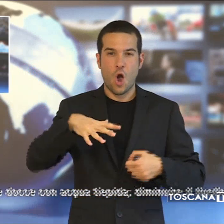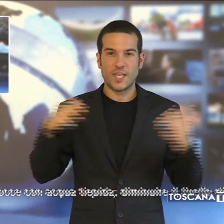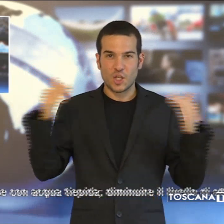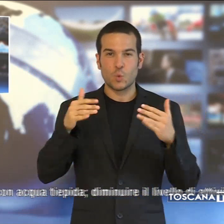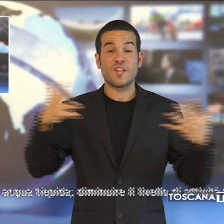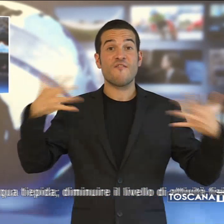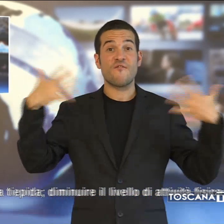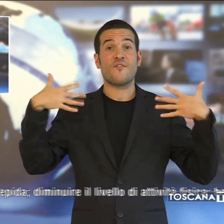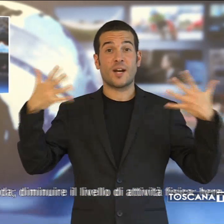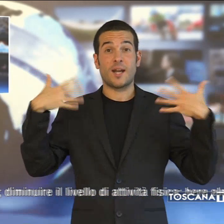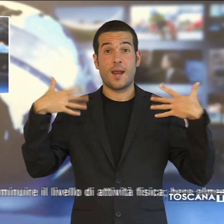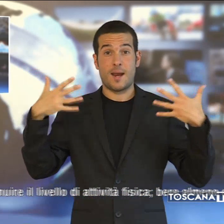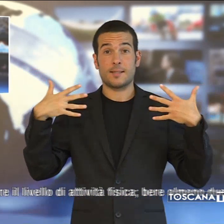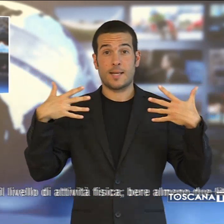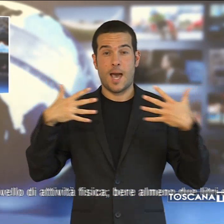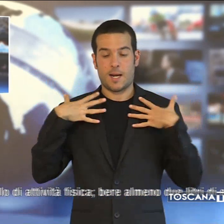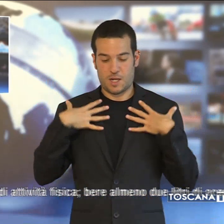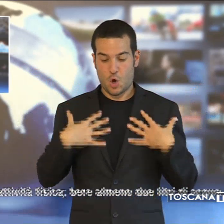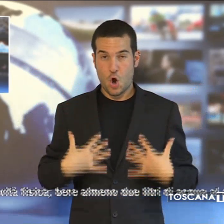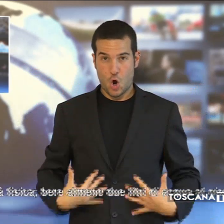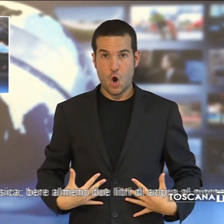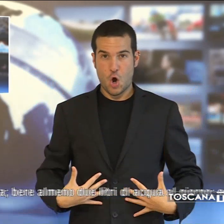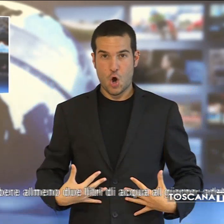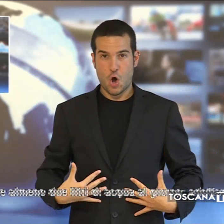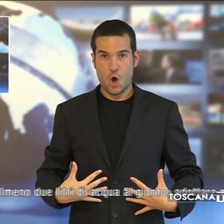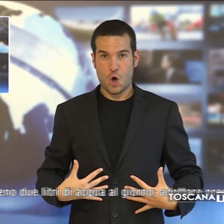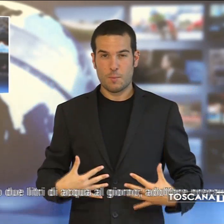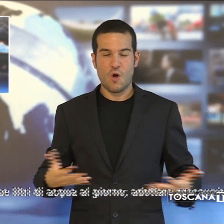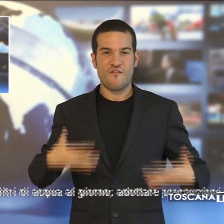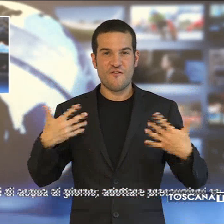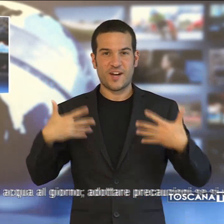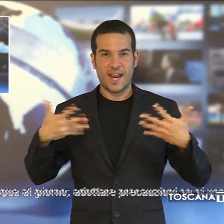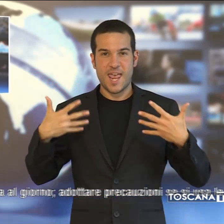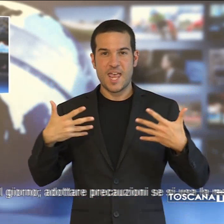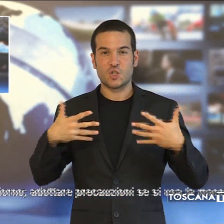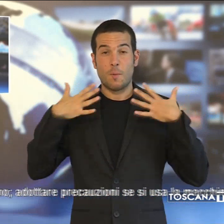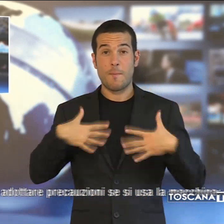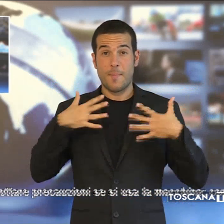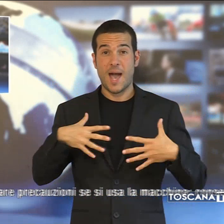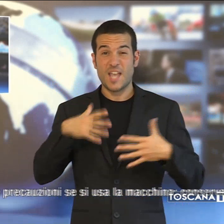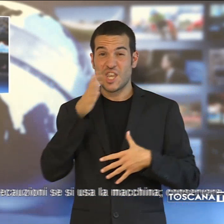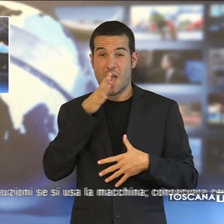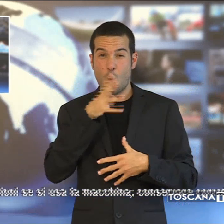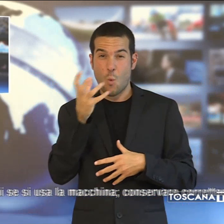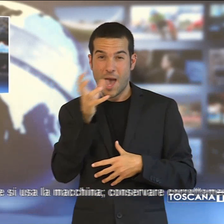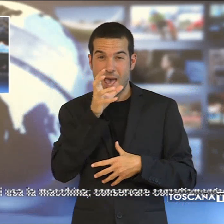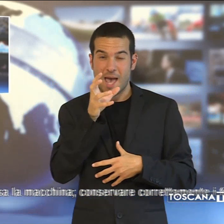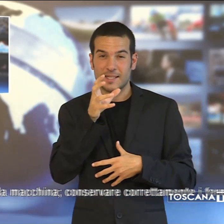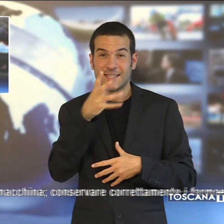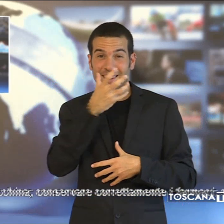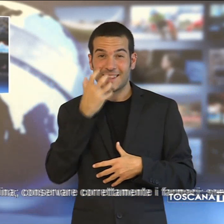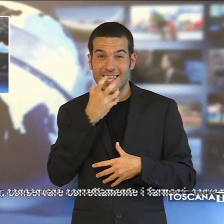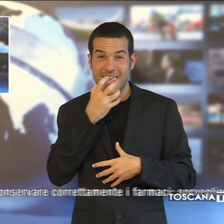ridurre la temperatura corporea facendo bagni e docce con acqua tiepida. Diminuire il livello di attività